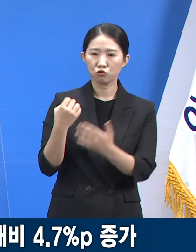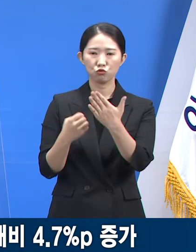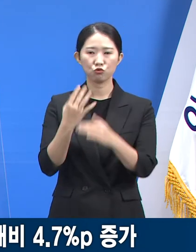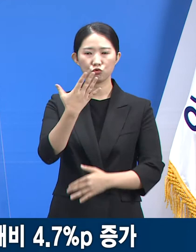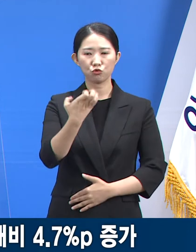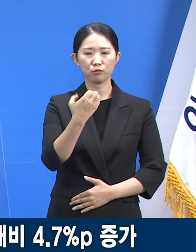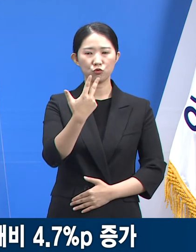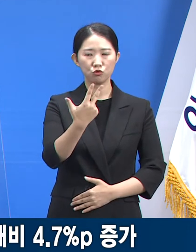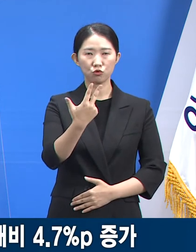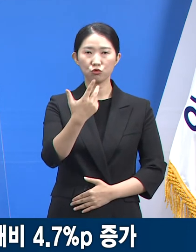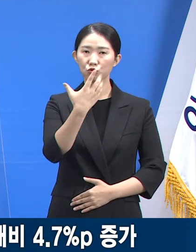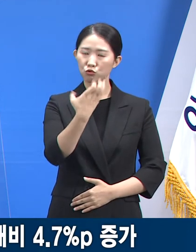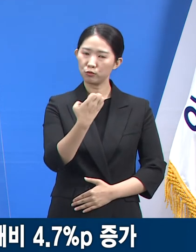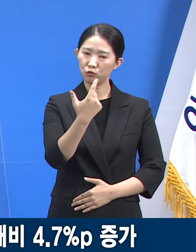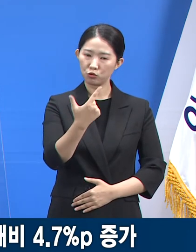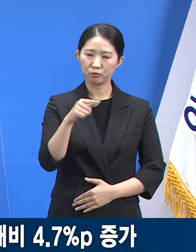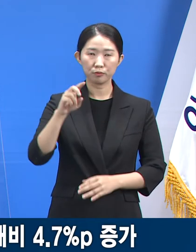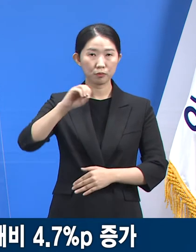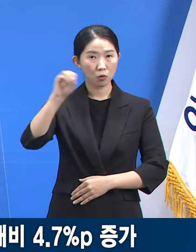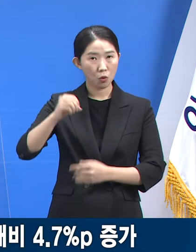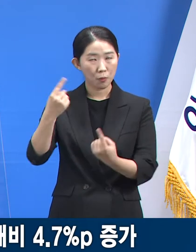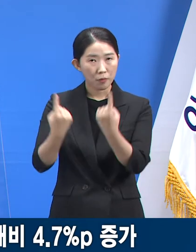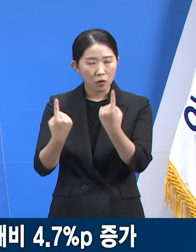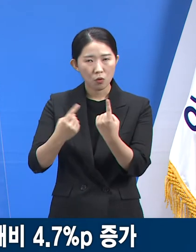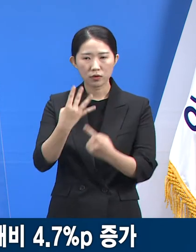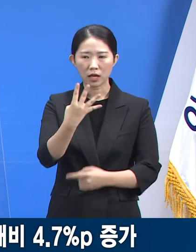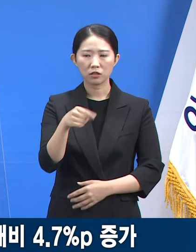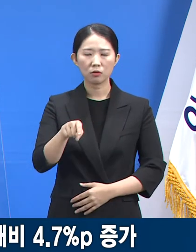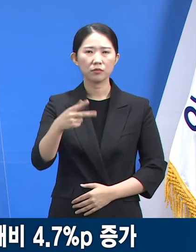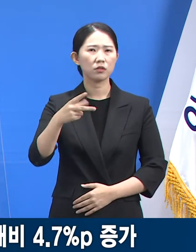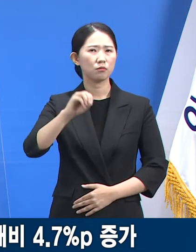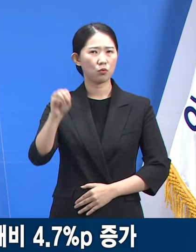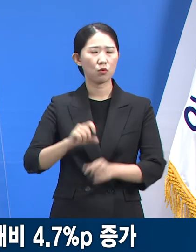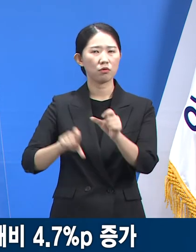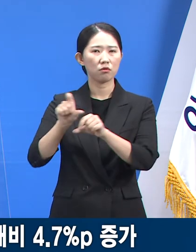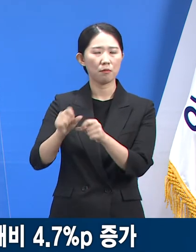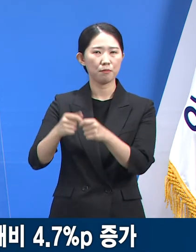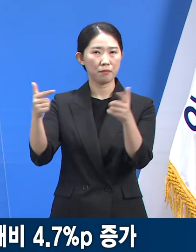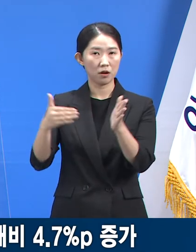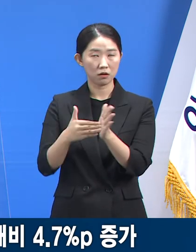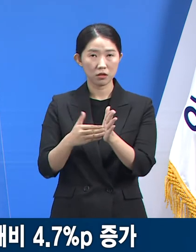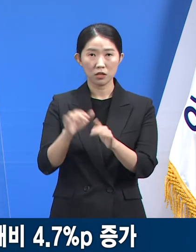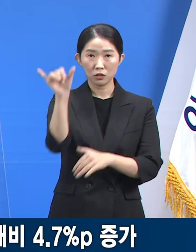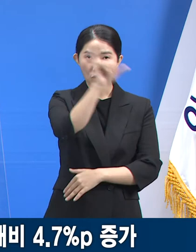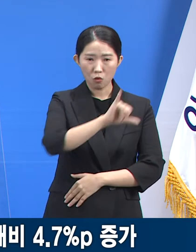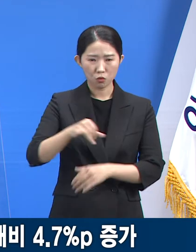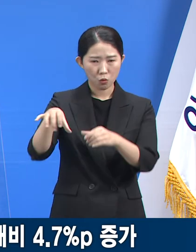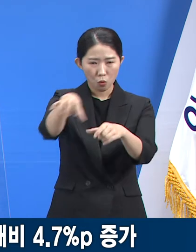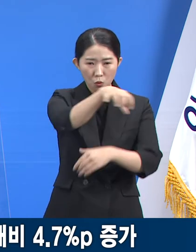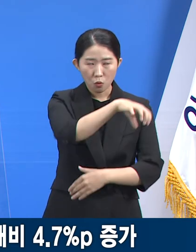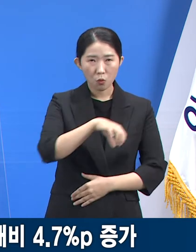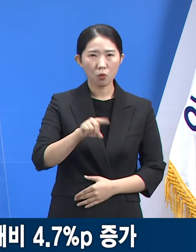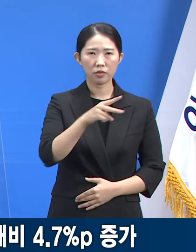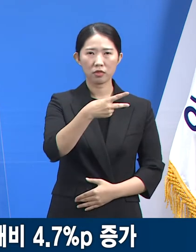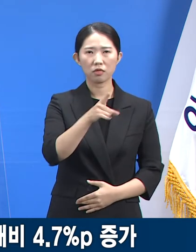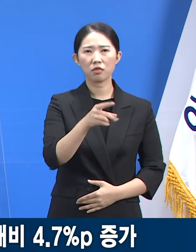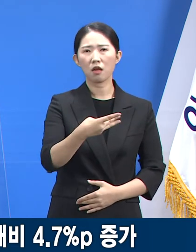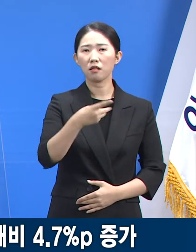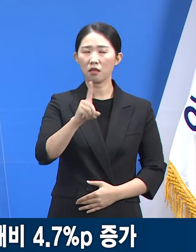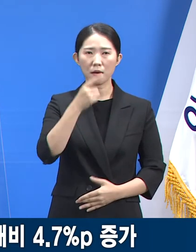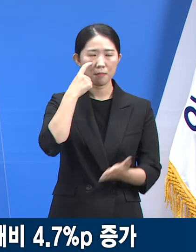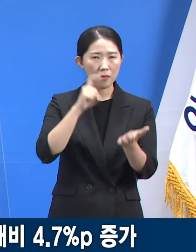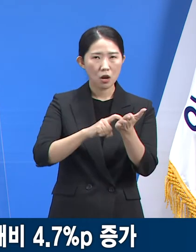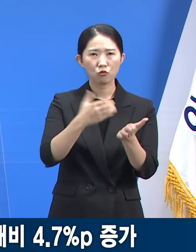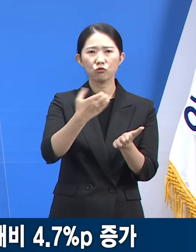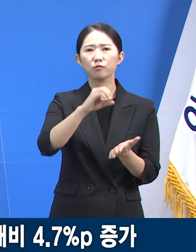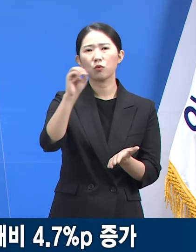대비 4.7% 증가한 수치입니다. 전국 모든 권역에서 델타 변이 검출률이 90% 이상으로 나타나고